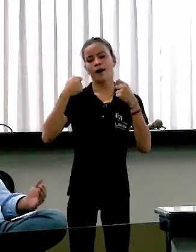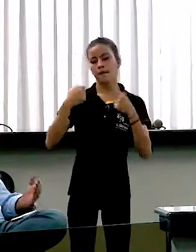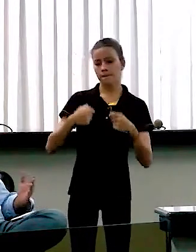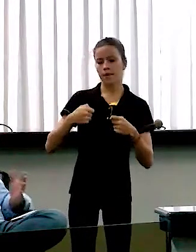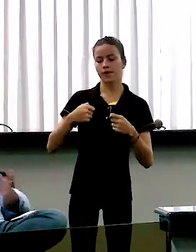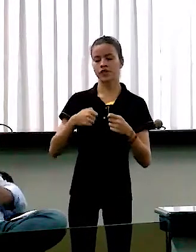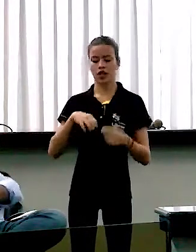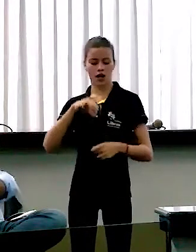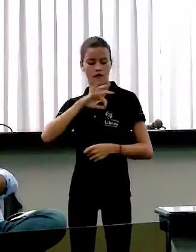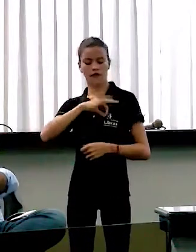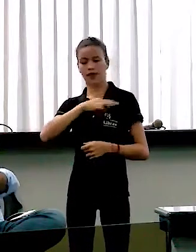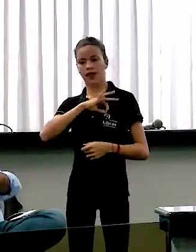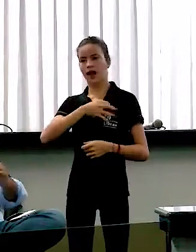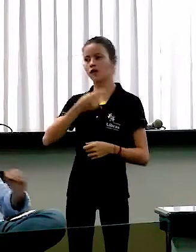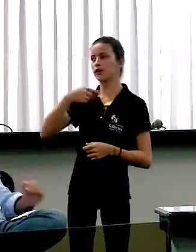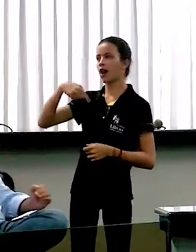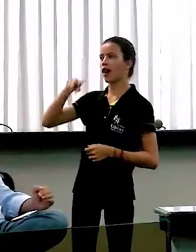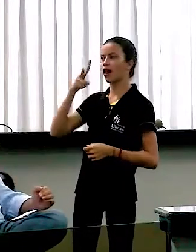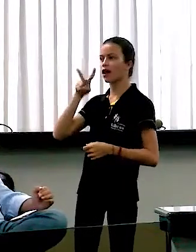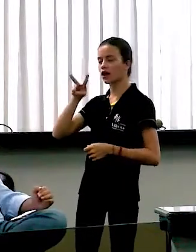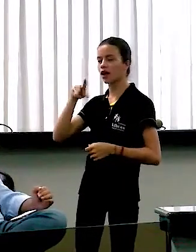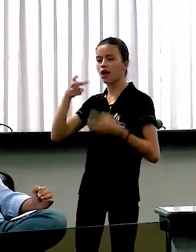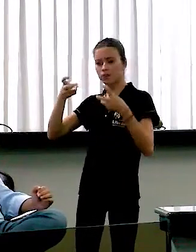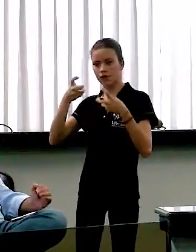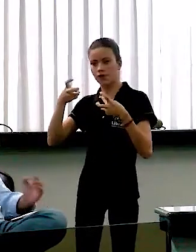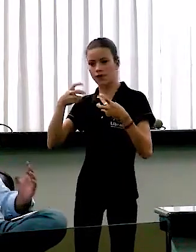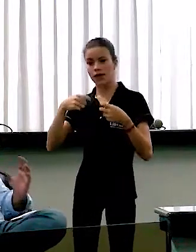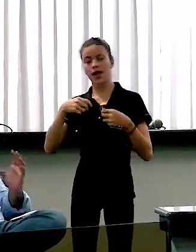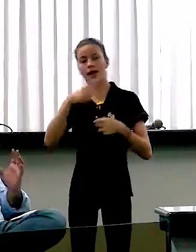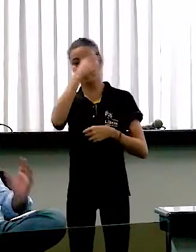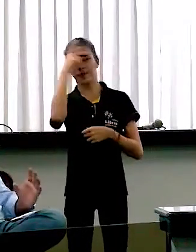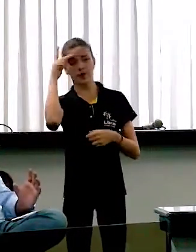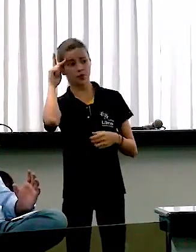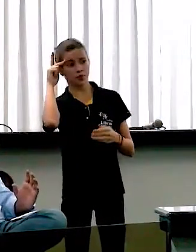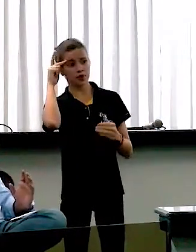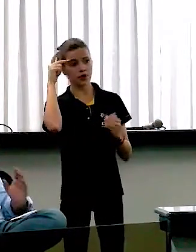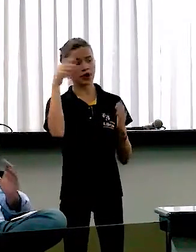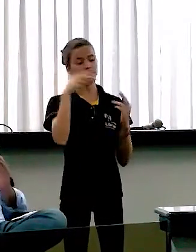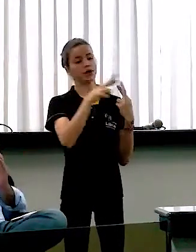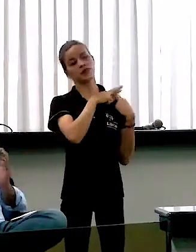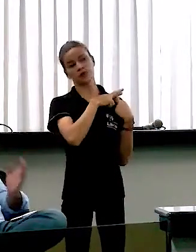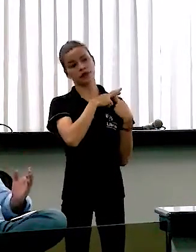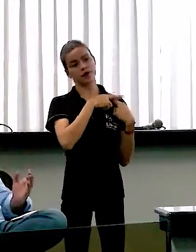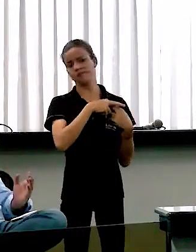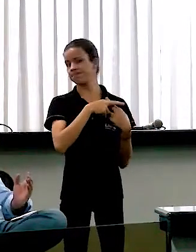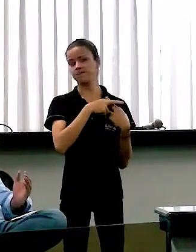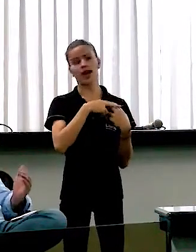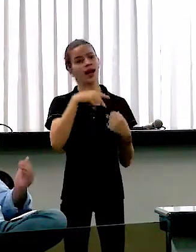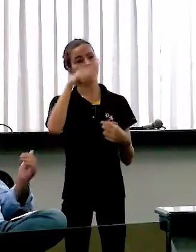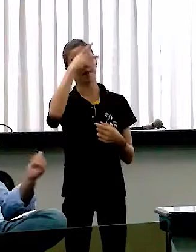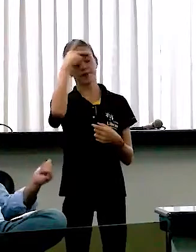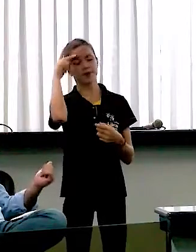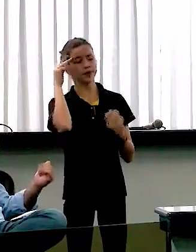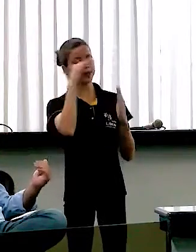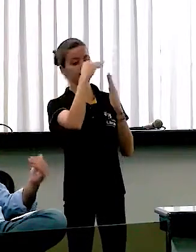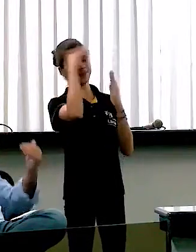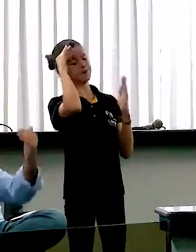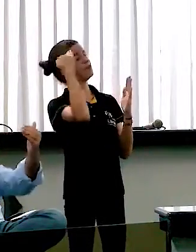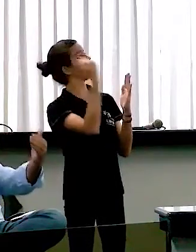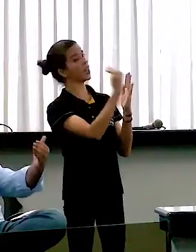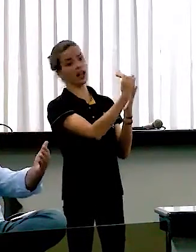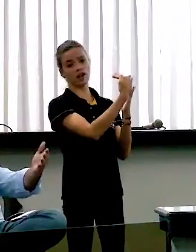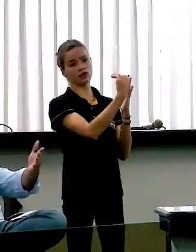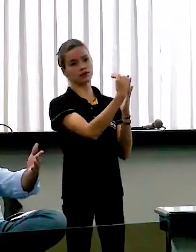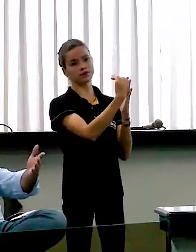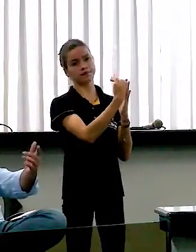pública e ele está propagando uma situação que deveria ficar recolhida. Então, é uma situação que a população, não é ela querer